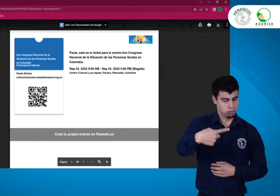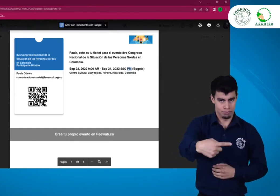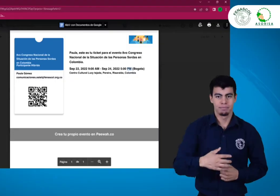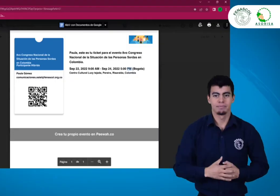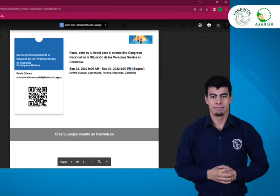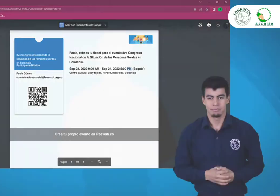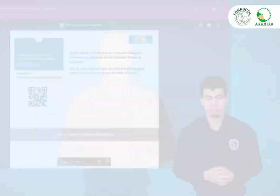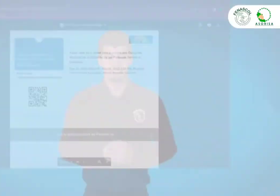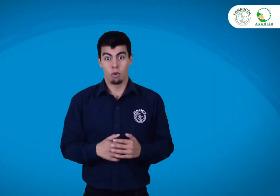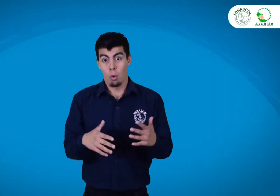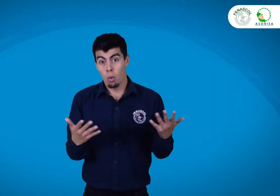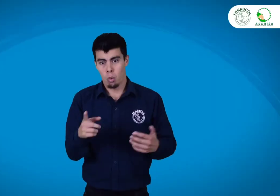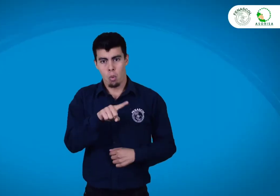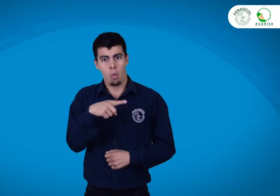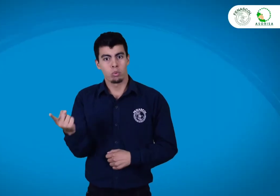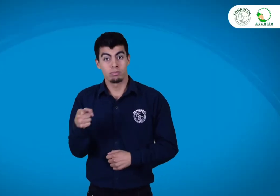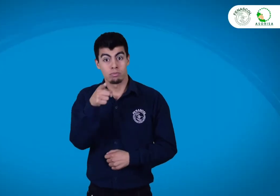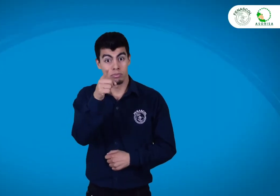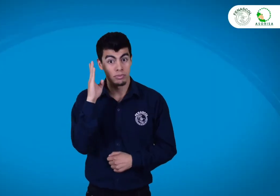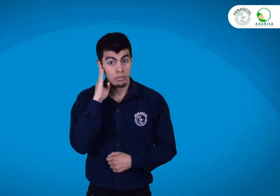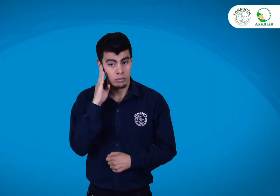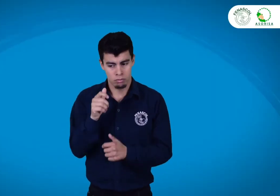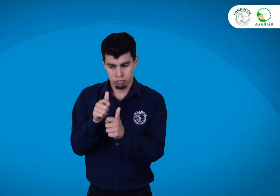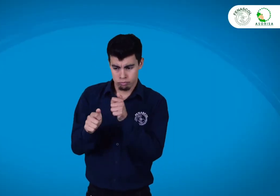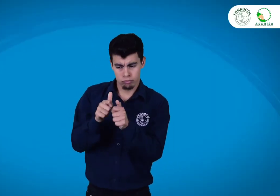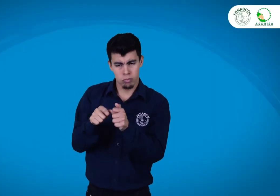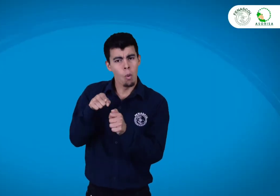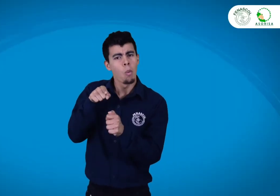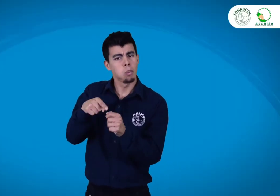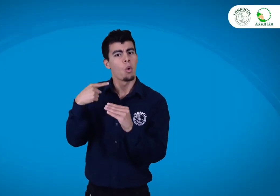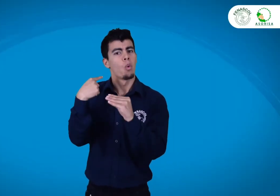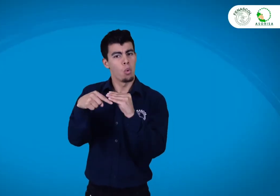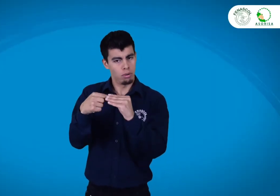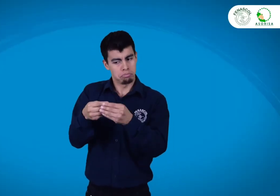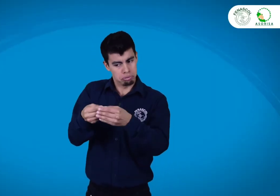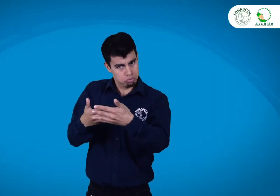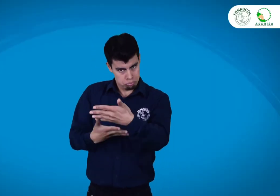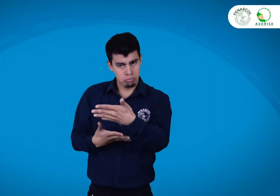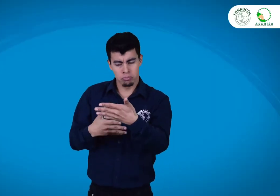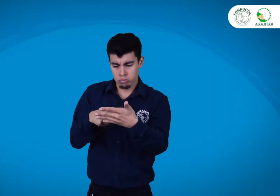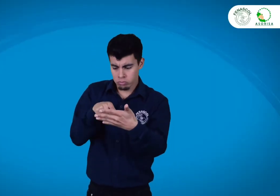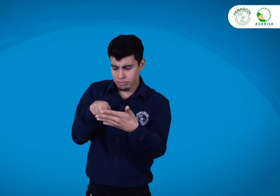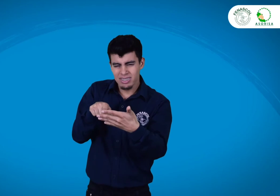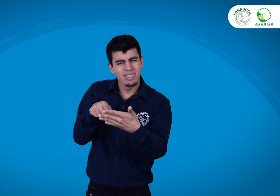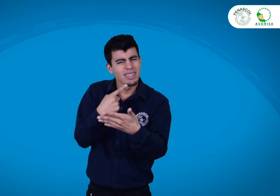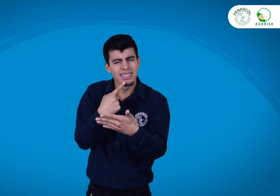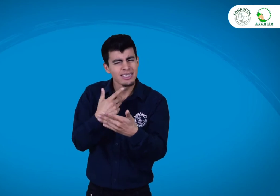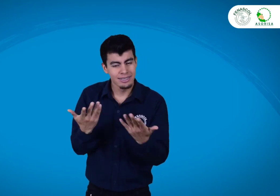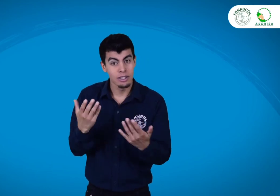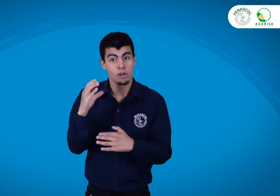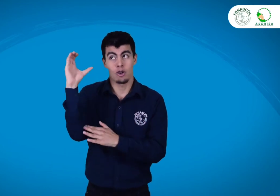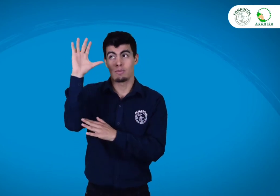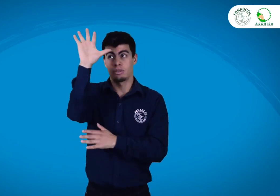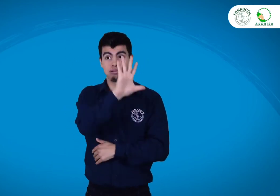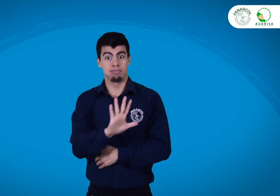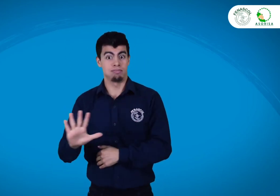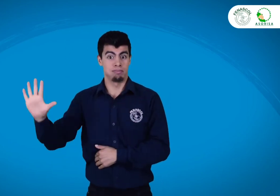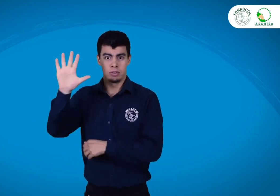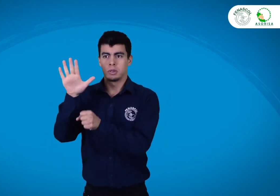salida en los tres días del congreso. Otra opción es abrir tu correo desde el celular. Busca el email que confirma oficialmente tu